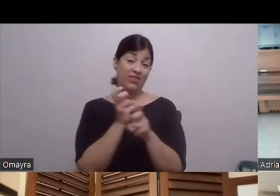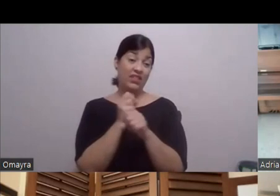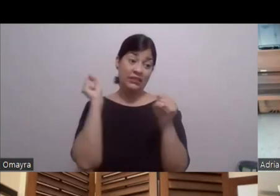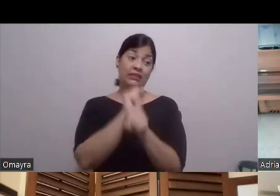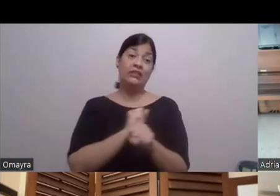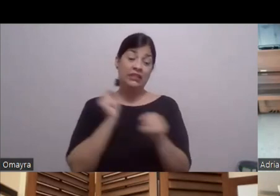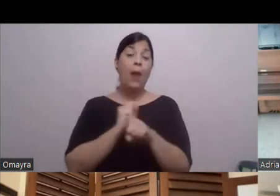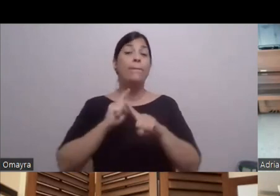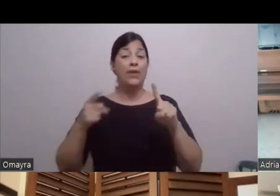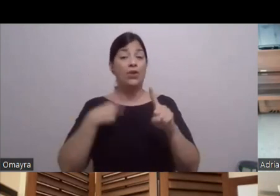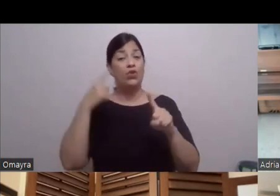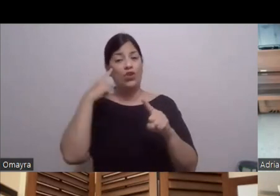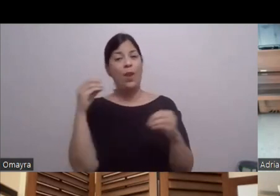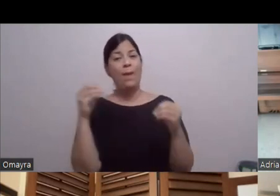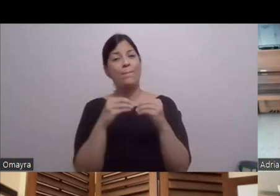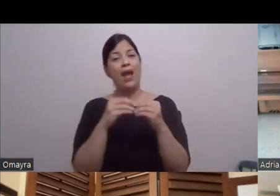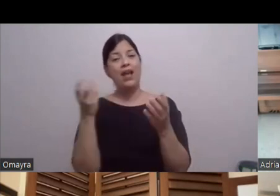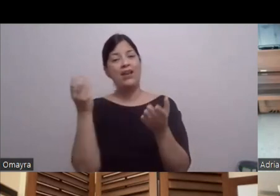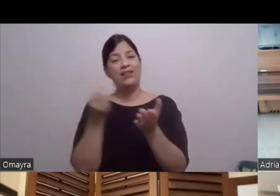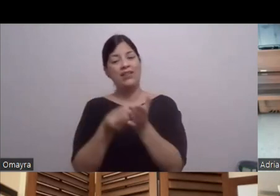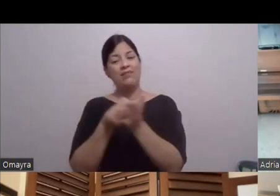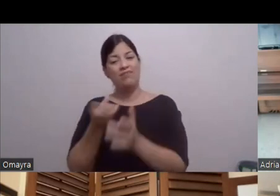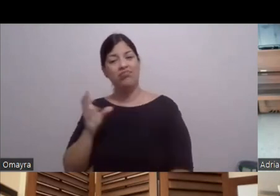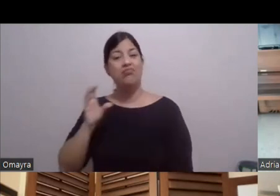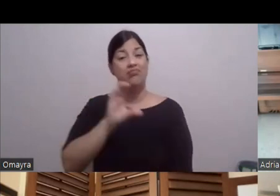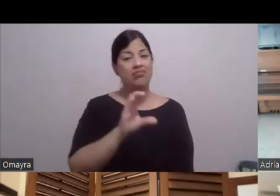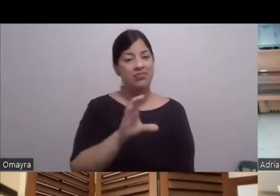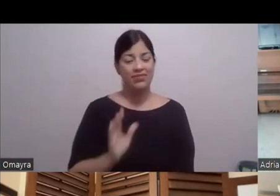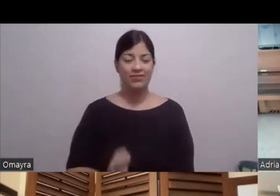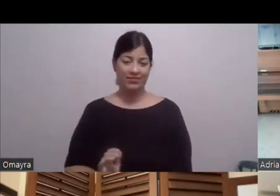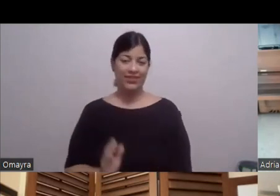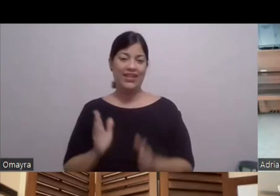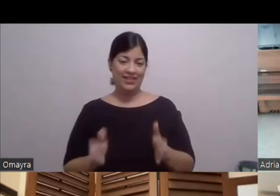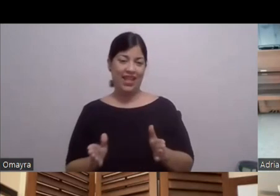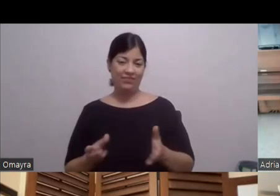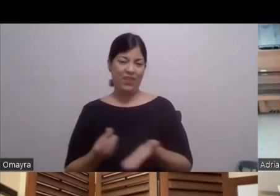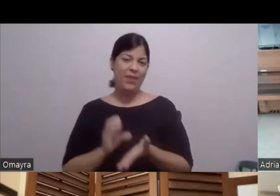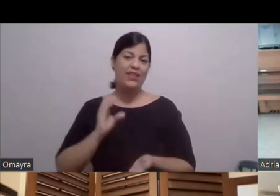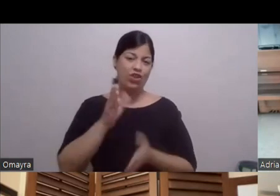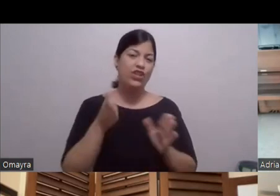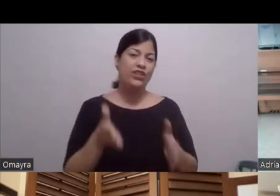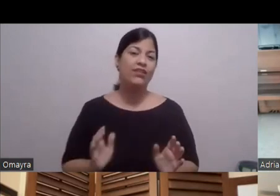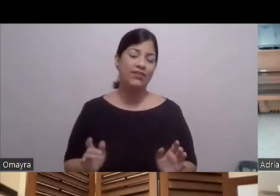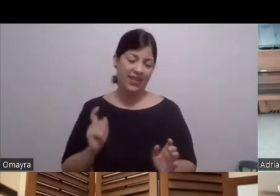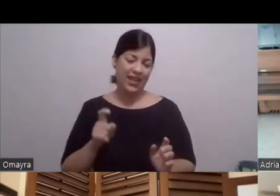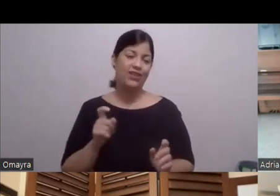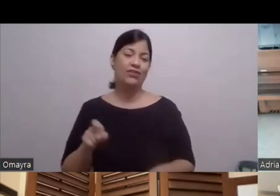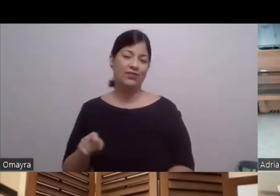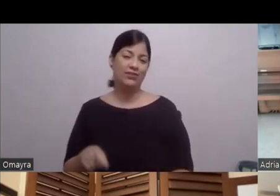Hacen parte más inversionistas No es de parte De la gente del cine Hay partes inversionistas Que crean En el trabajo Que se